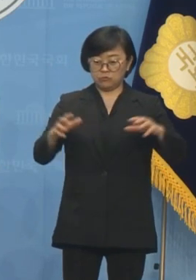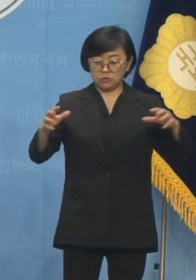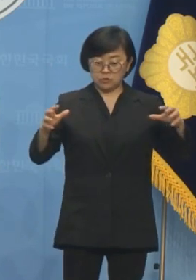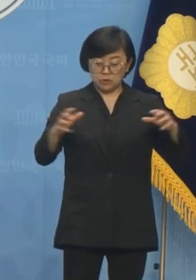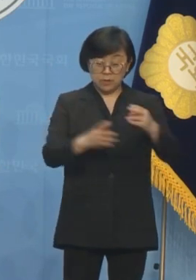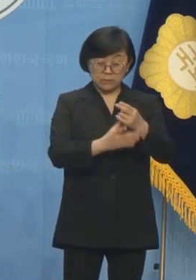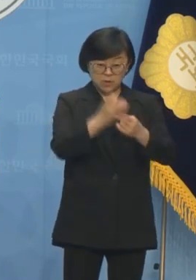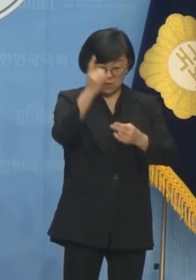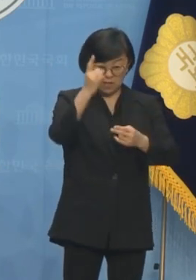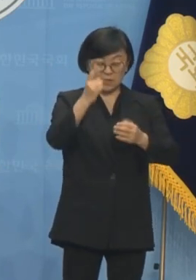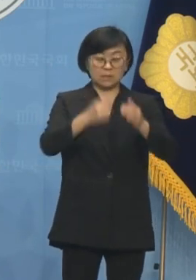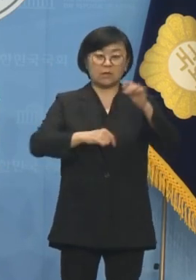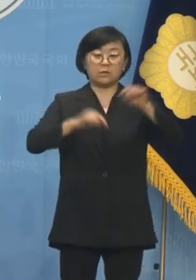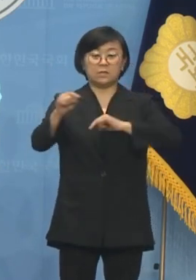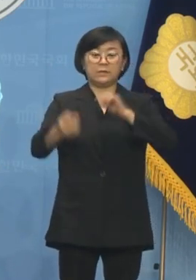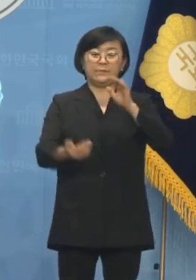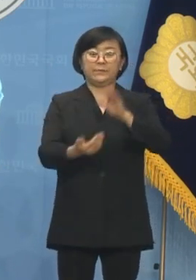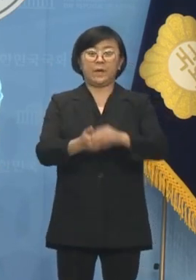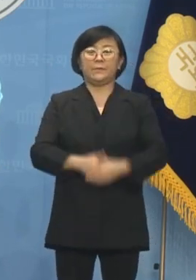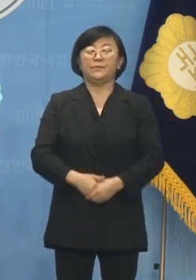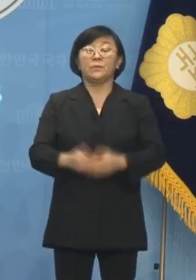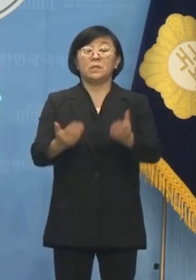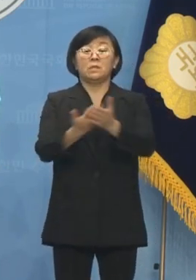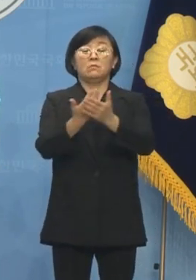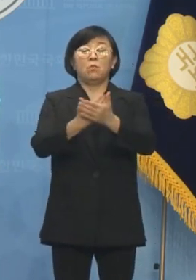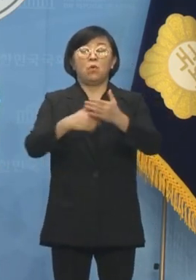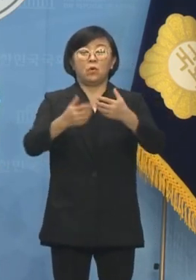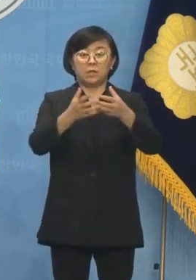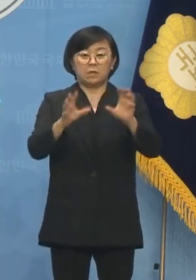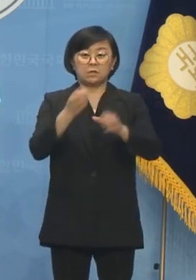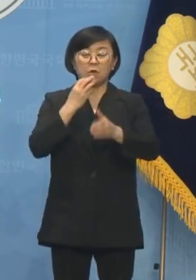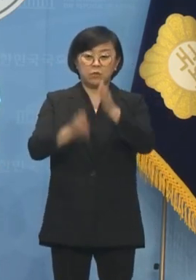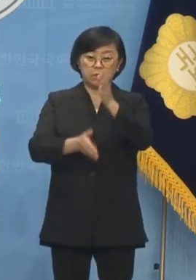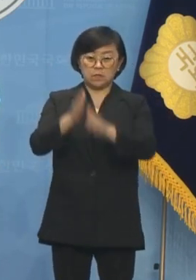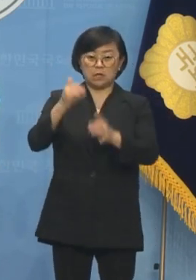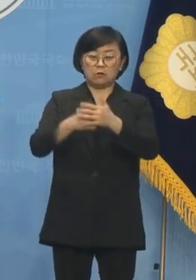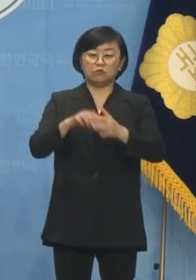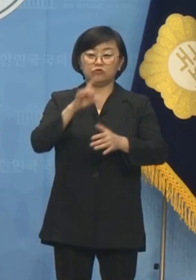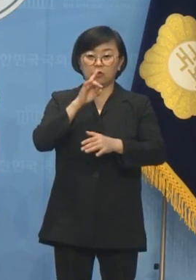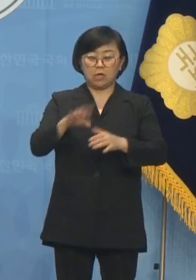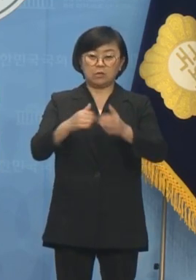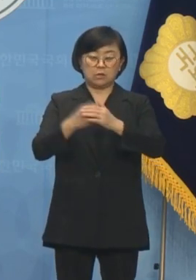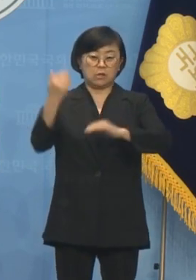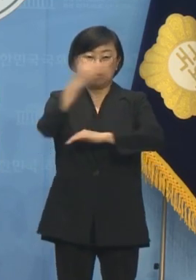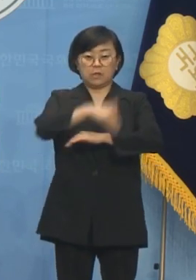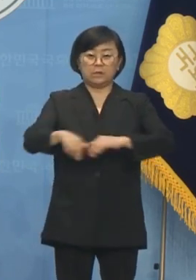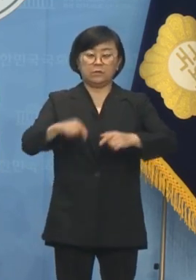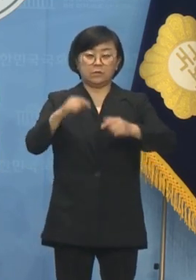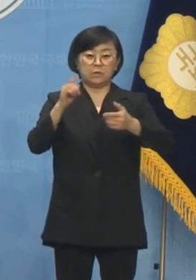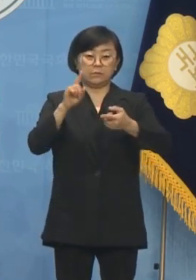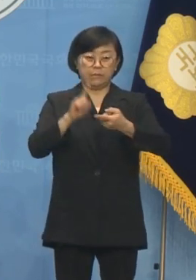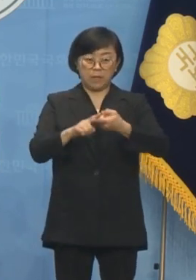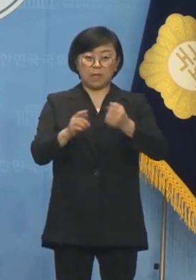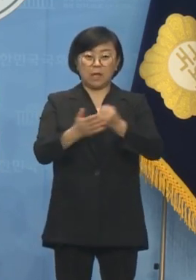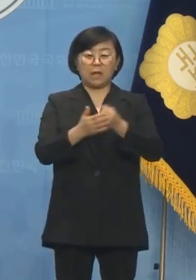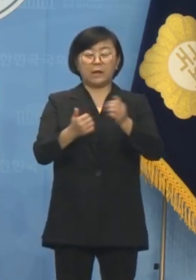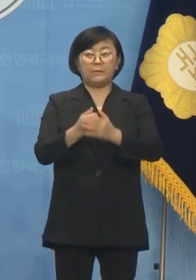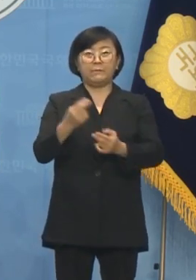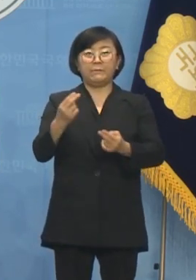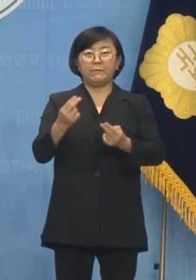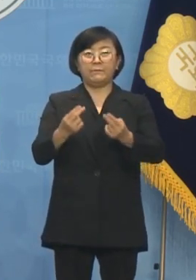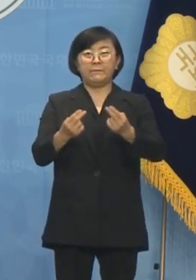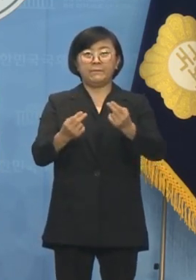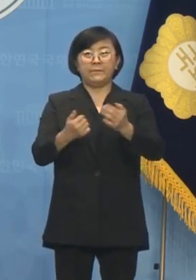성사시켰습니다. 진보당 서울시당 또한 중앙당의 전략과 방침에 따라 비례나 정당